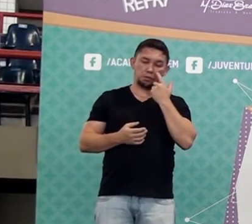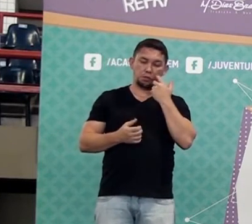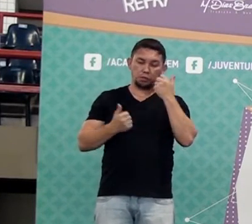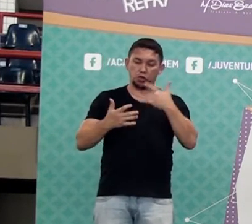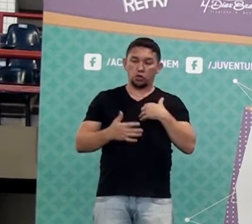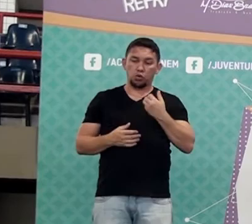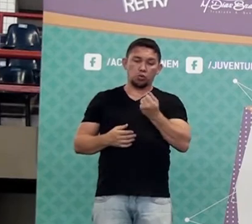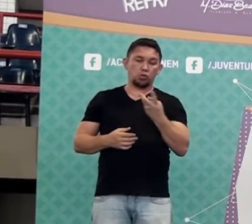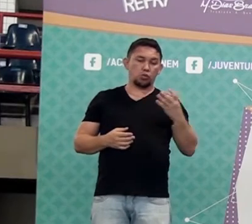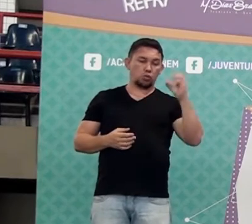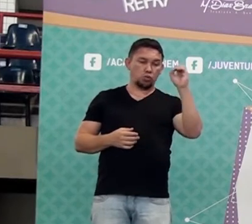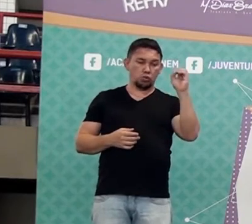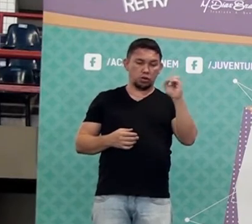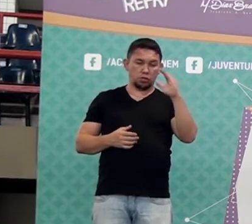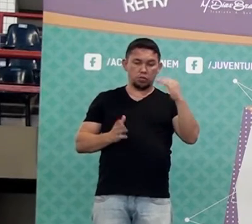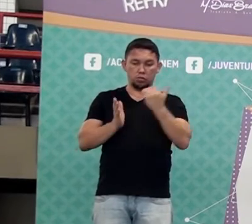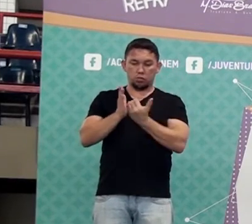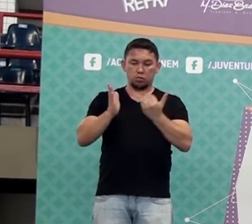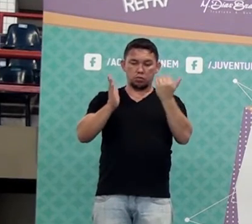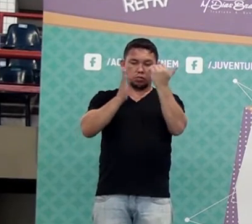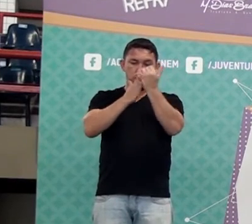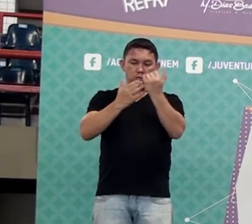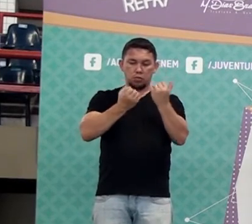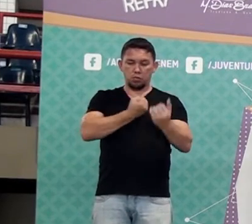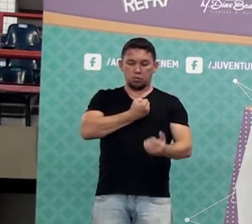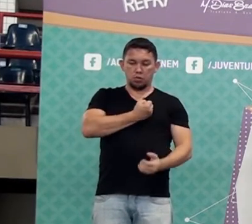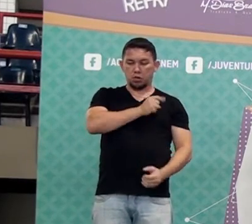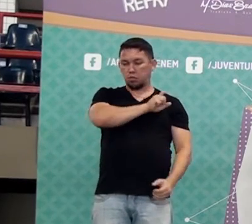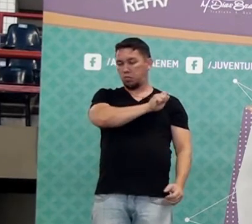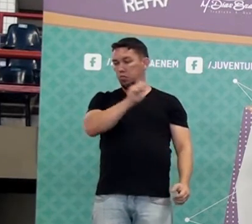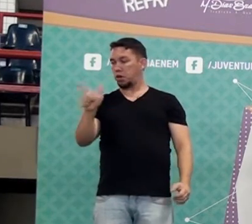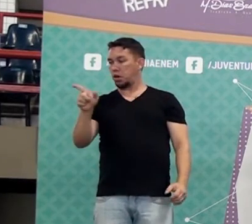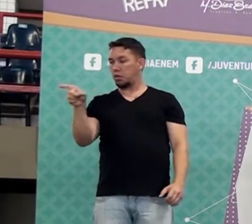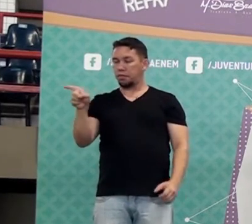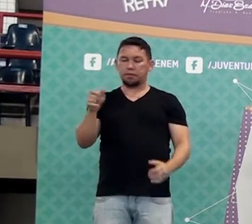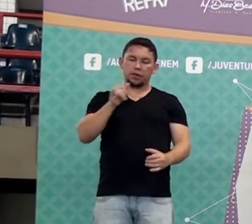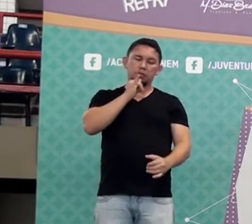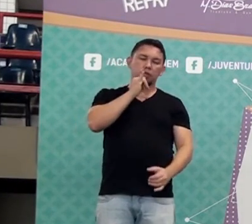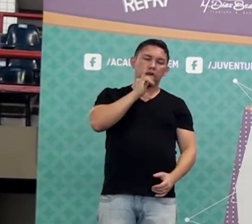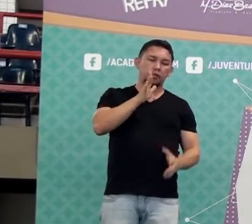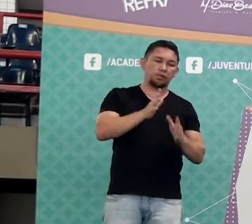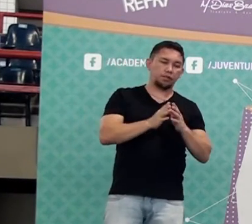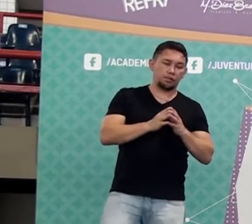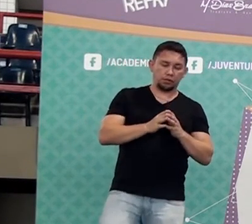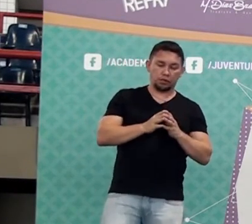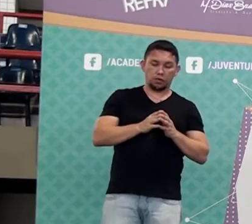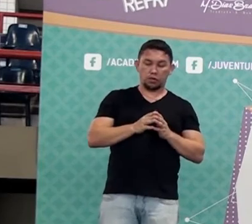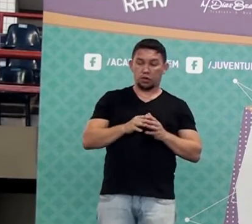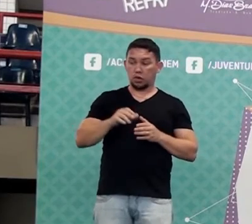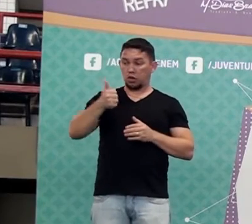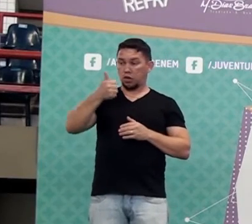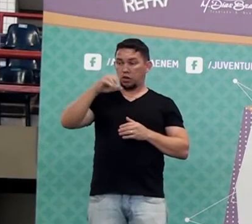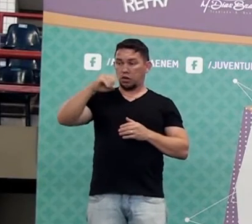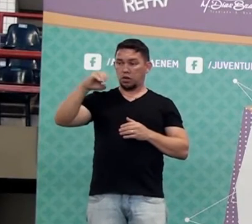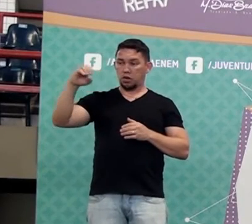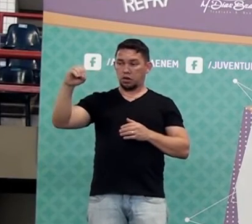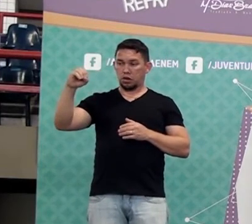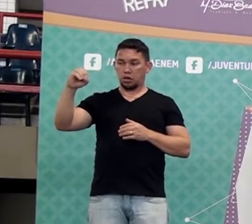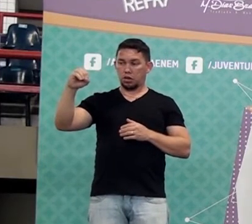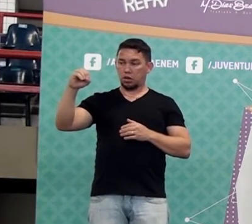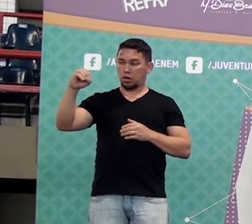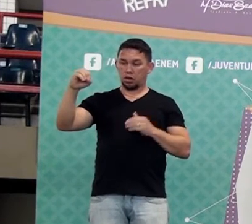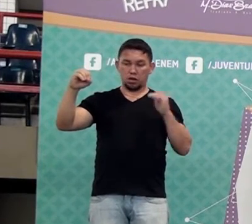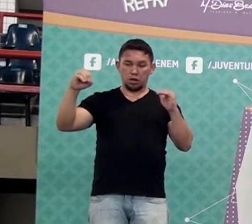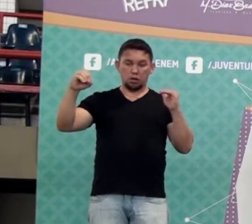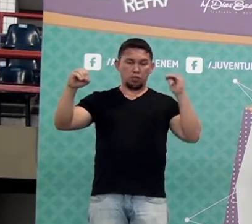quantos porcento aumentou desse número para esse? Por exemplo, se o número era 100 e passou